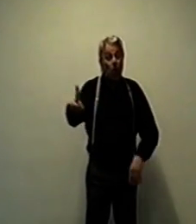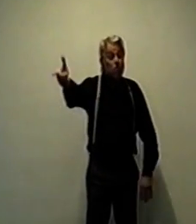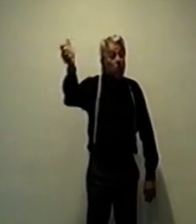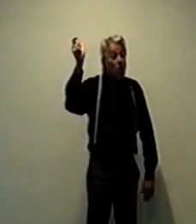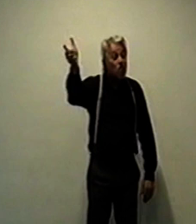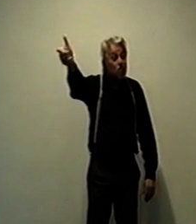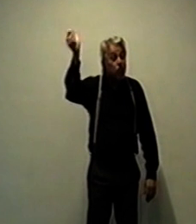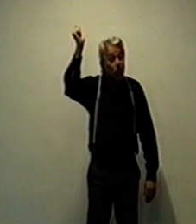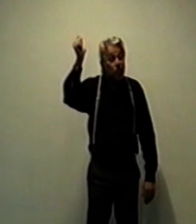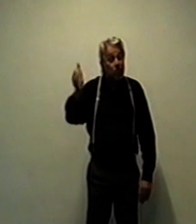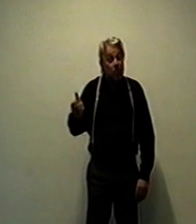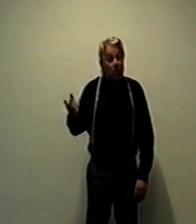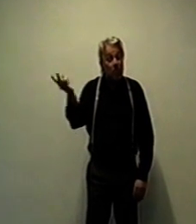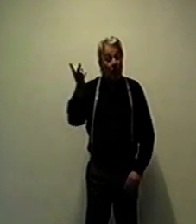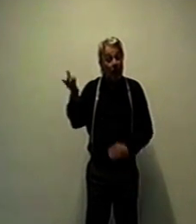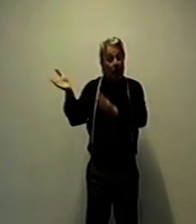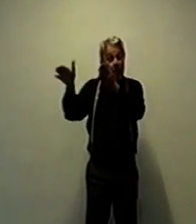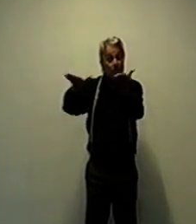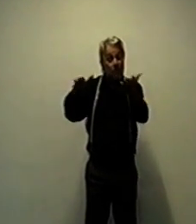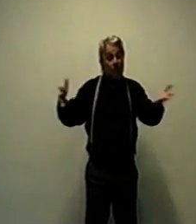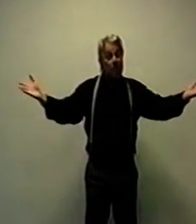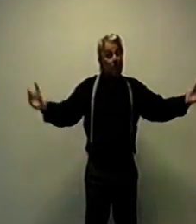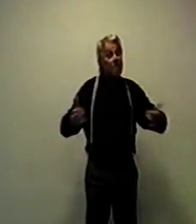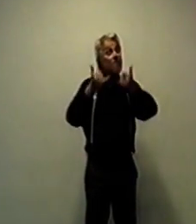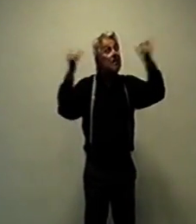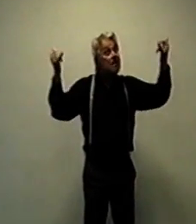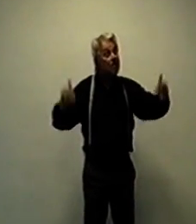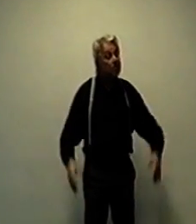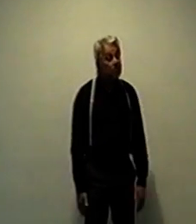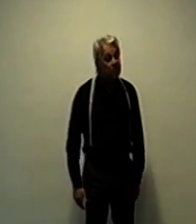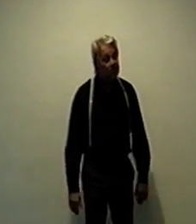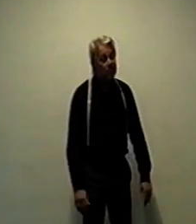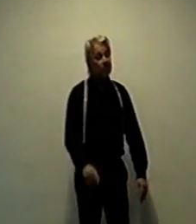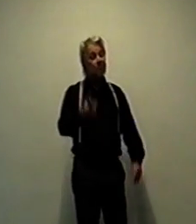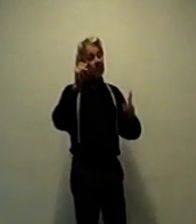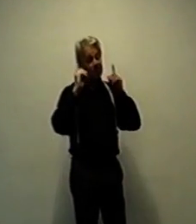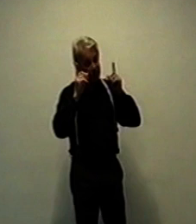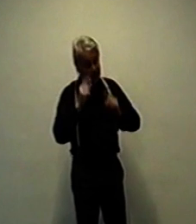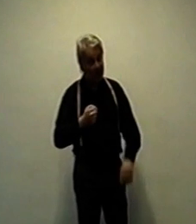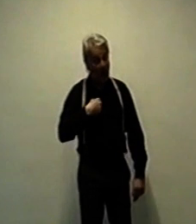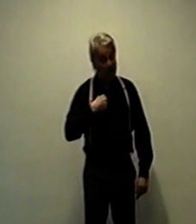Kein Kind hätte sie übersehen. Ich habe mit